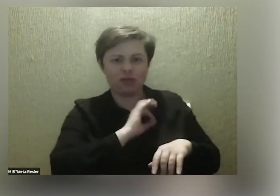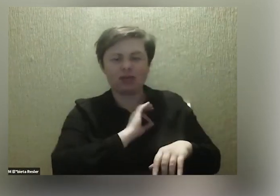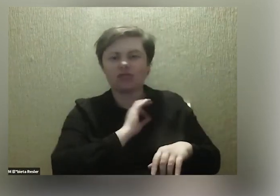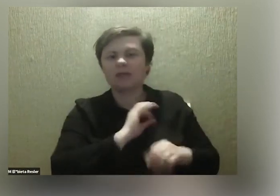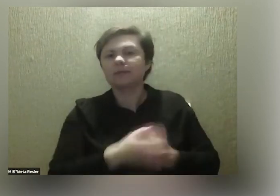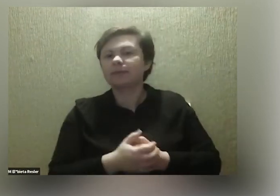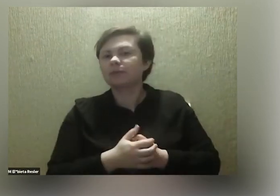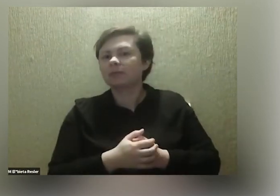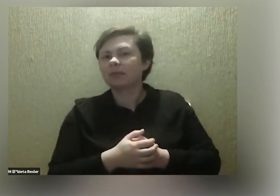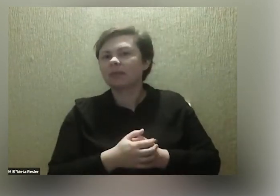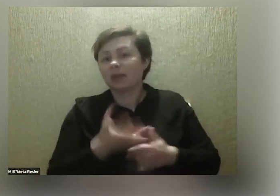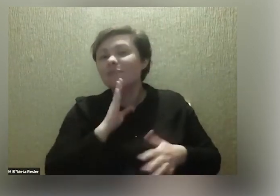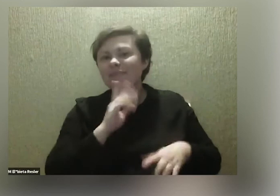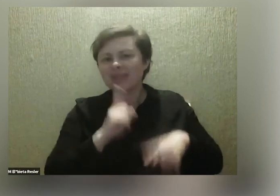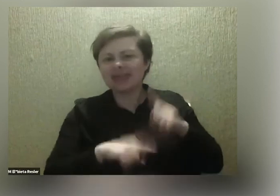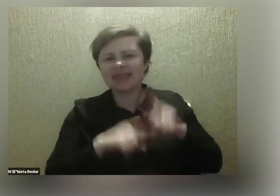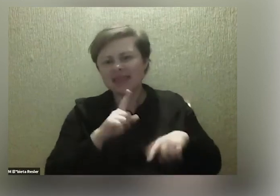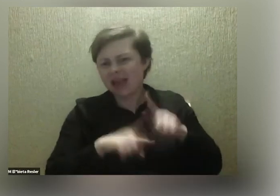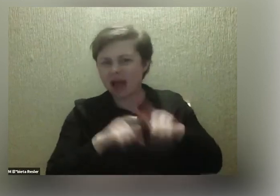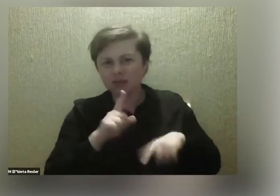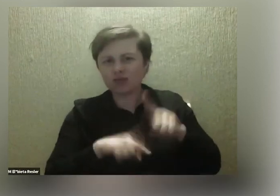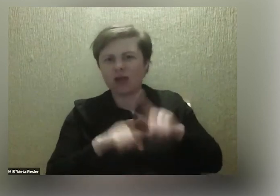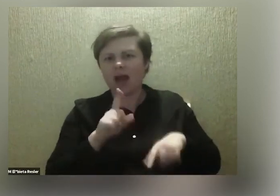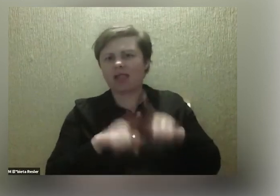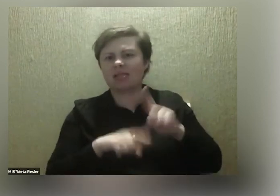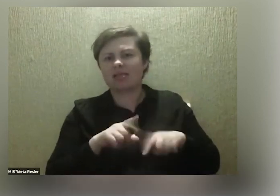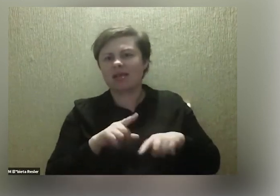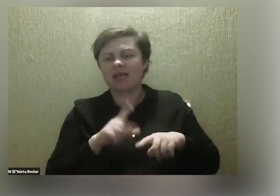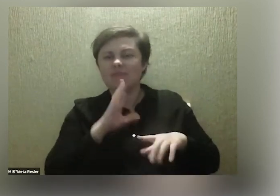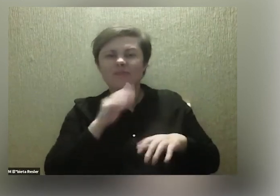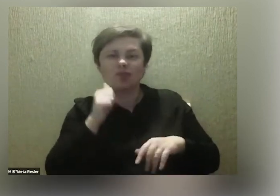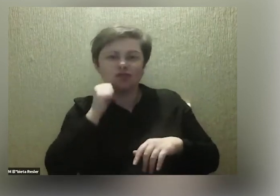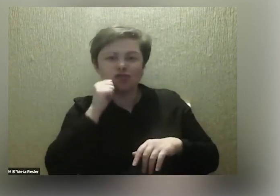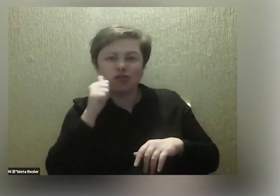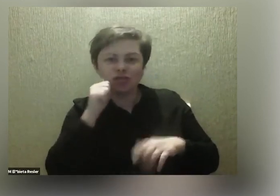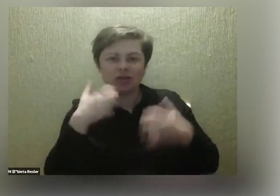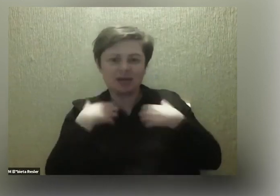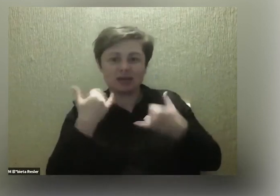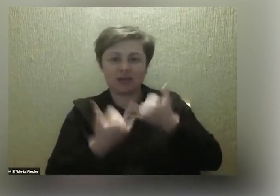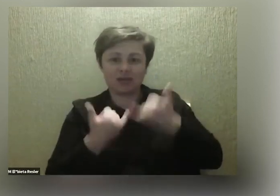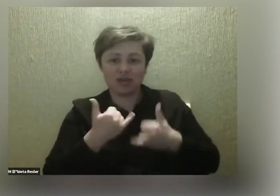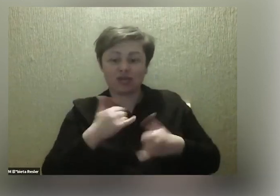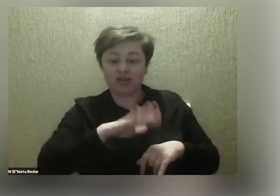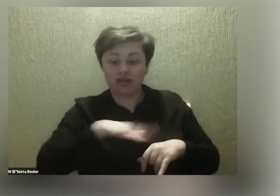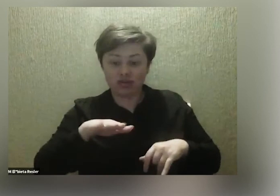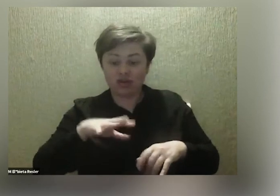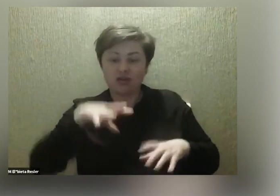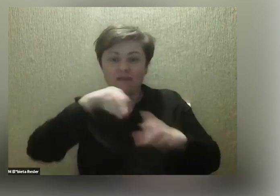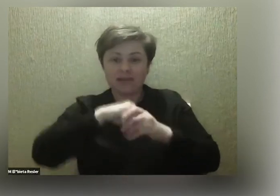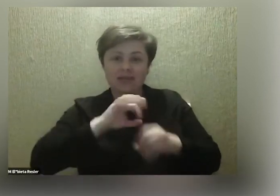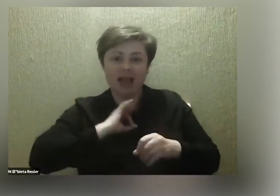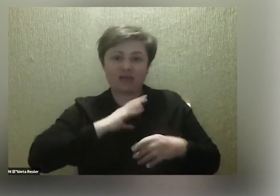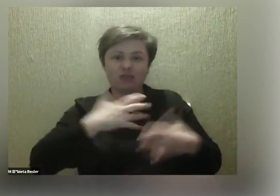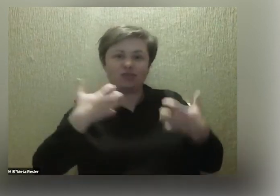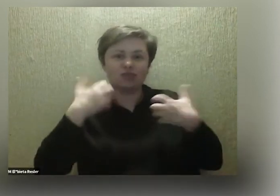ale tak zupełnie naturalnie, żeby to się odbywało, że w takiej codzienności, jeżeli nasze dzieci jakby są w tej naszej codzienności, w której